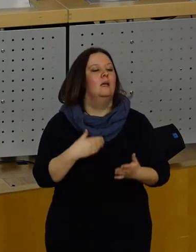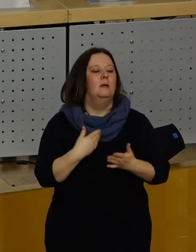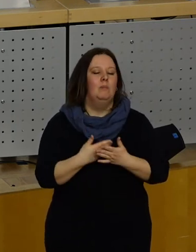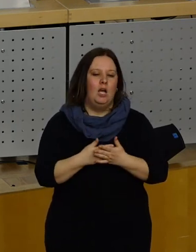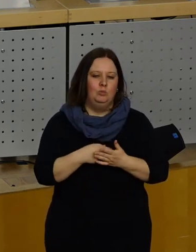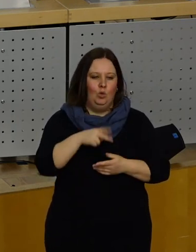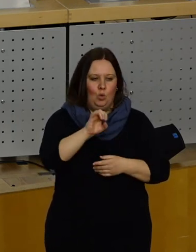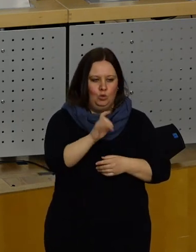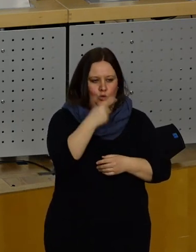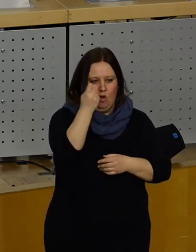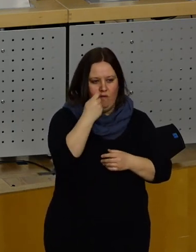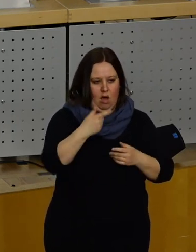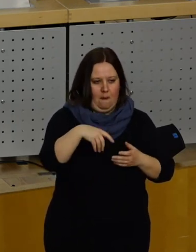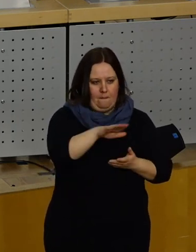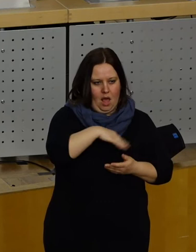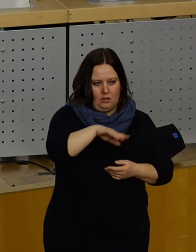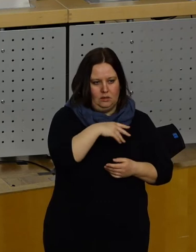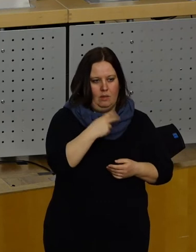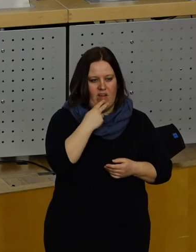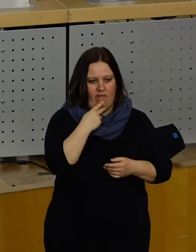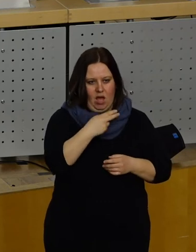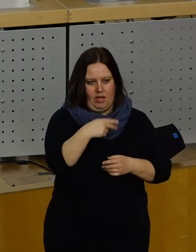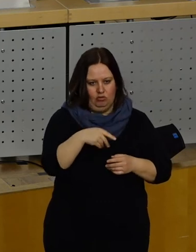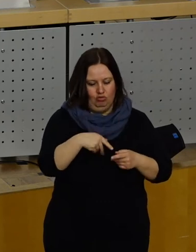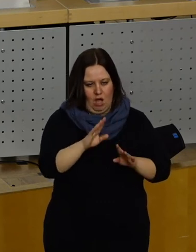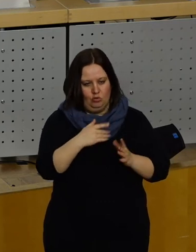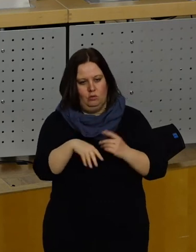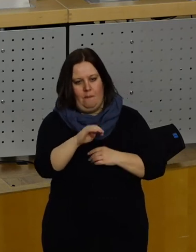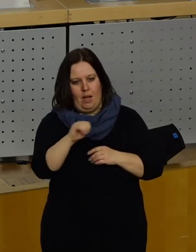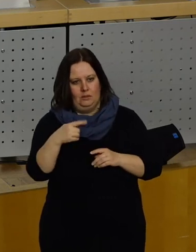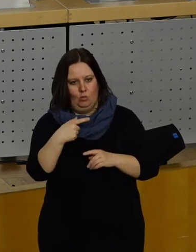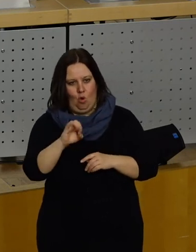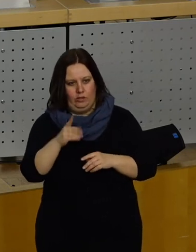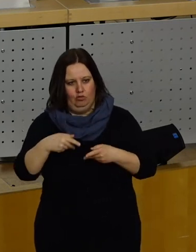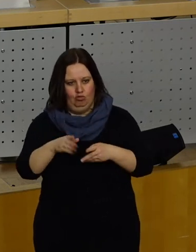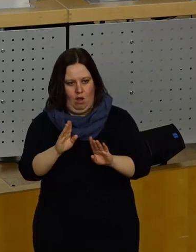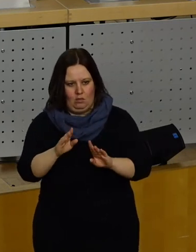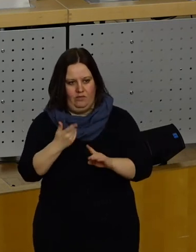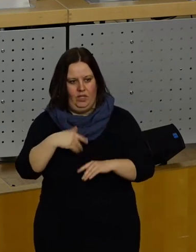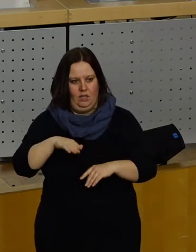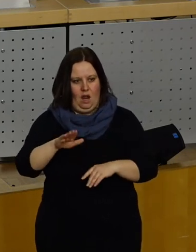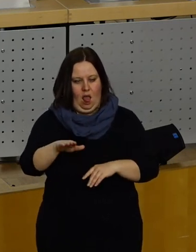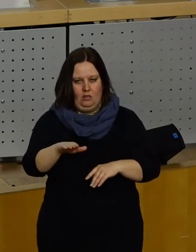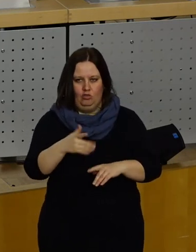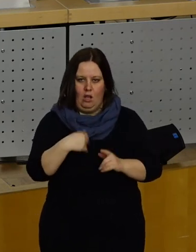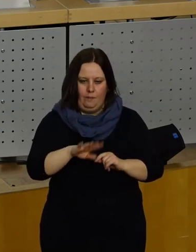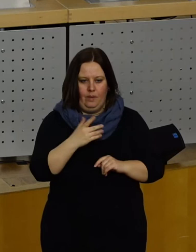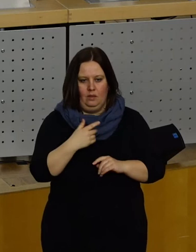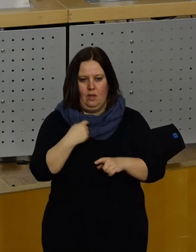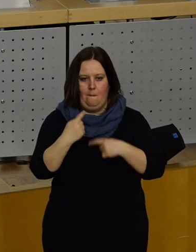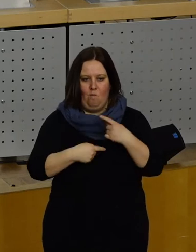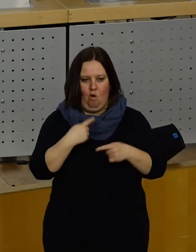am Ullusdorfer Platz, an der Pfeifehansstraße und der Maxim-Gurkig-Straße jeweils eine Haltestelle mit einem